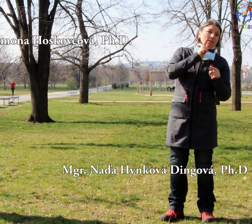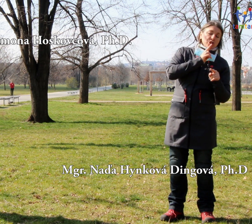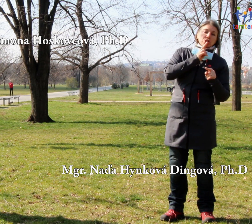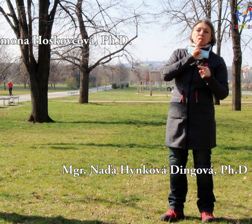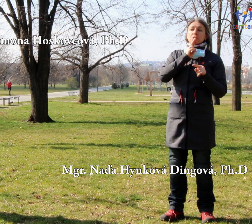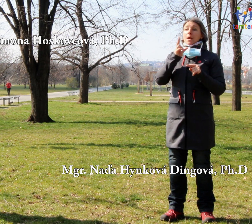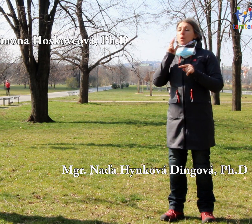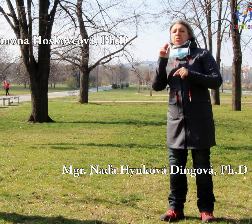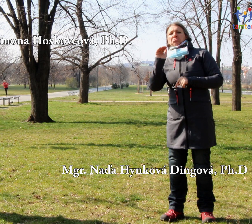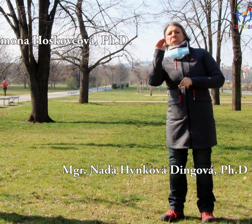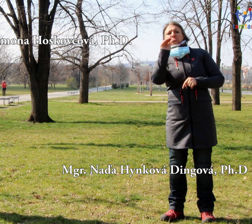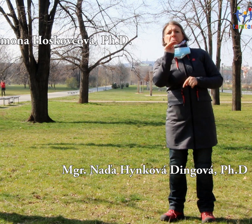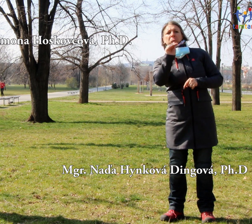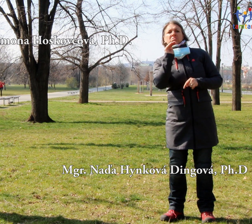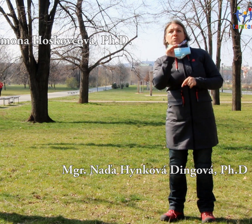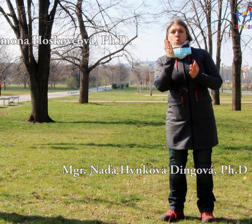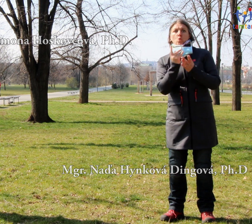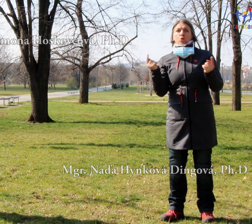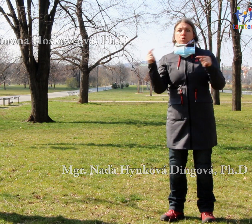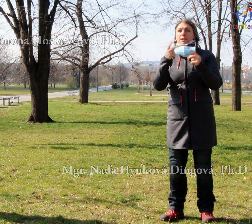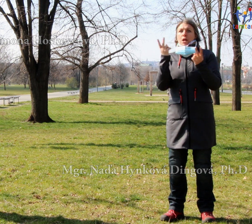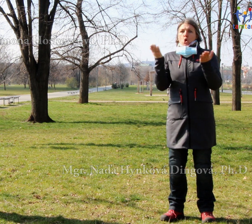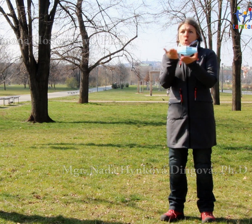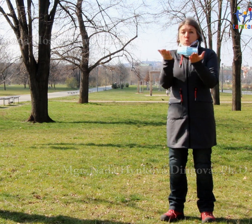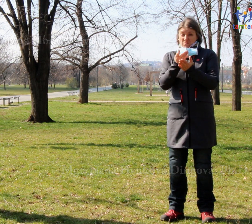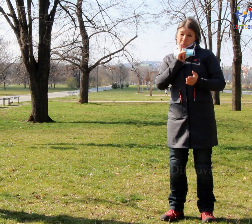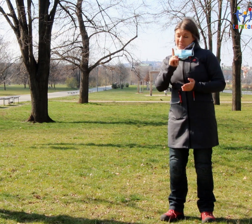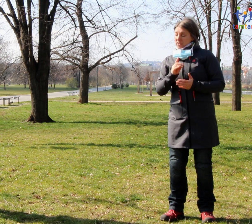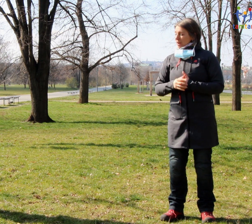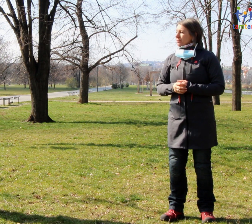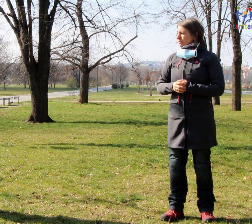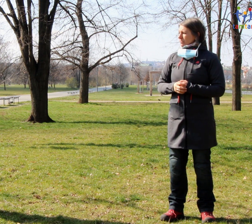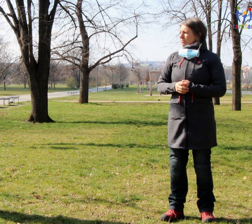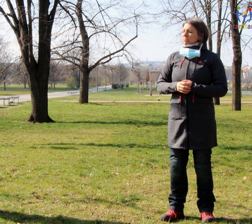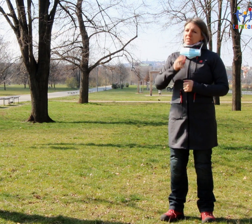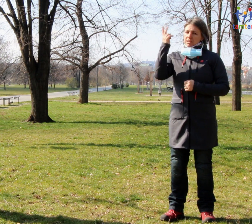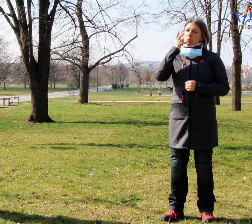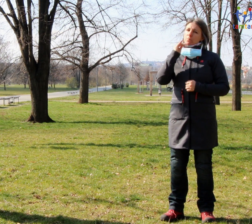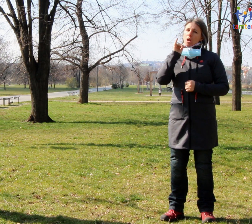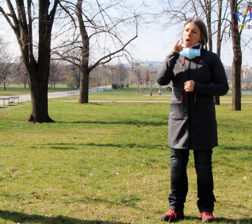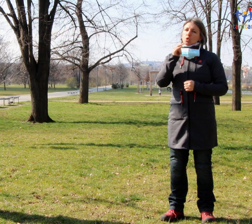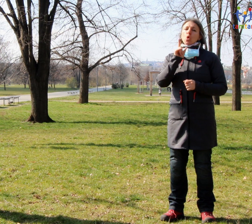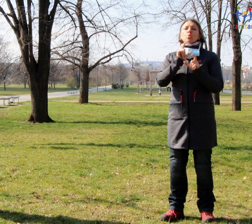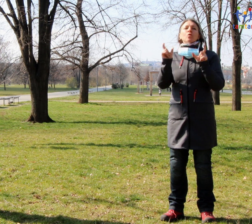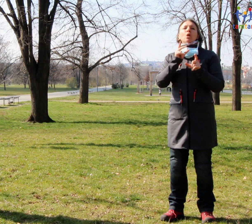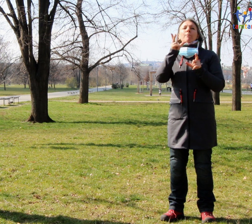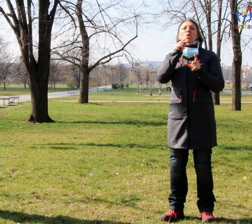problematickým situacím, například v komunikaci se sluchově postiženými? Ano, policie v současné době dohlíží na